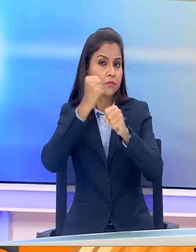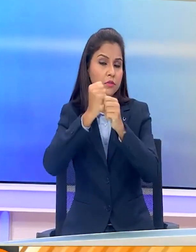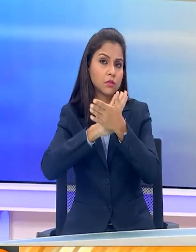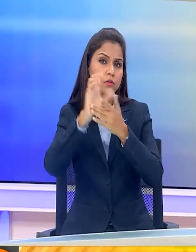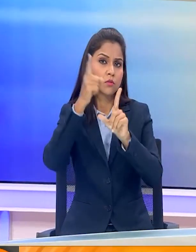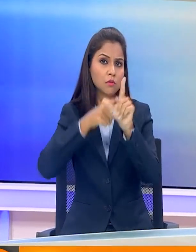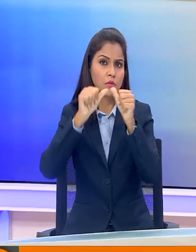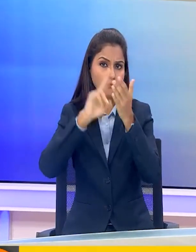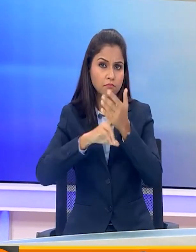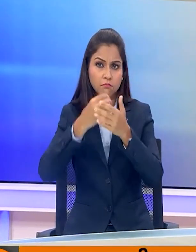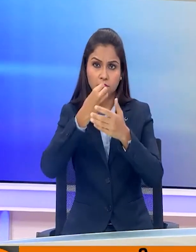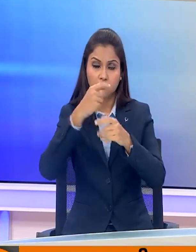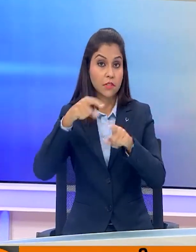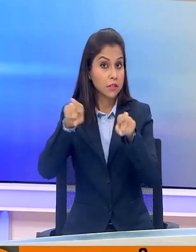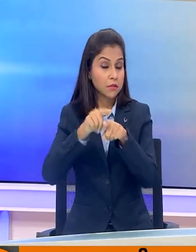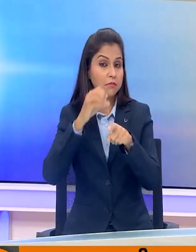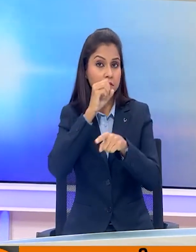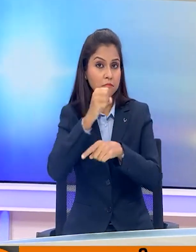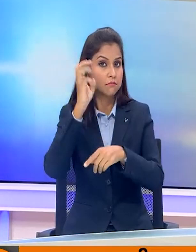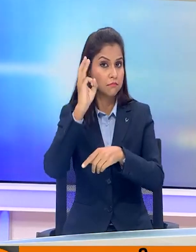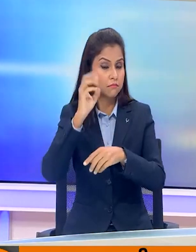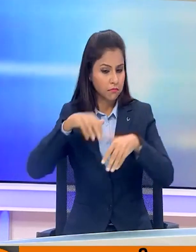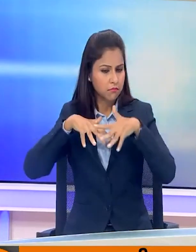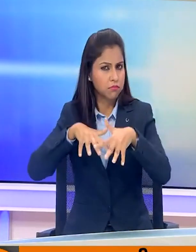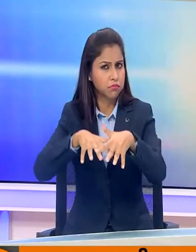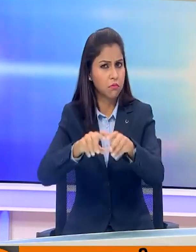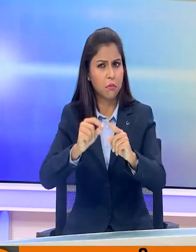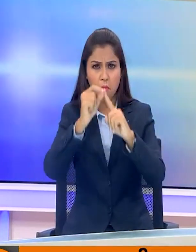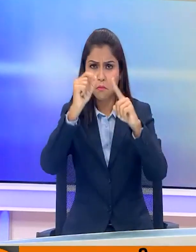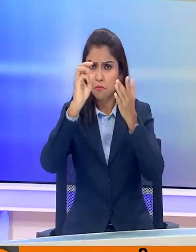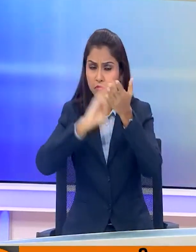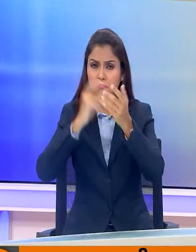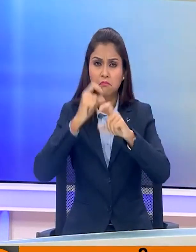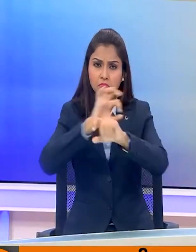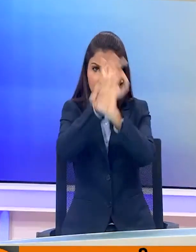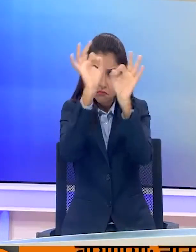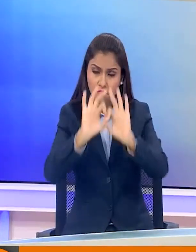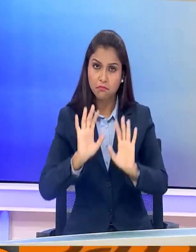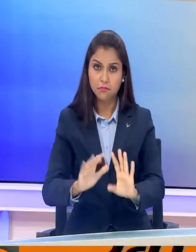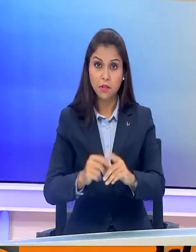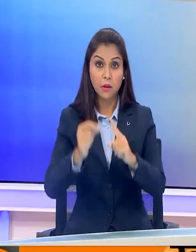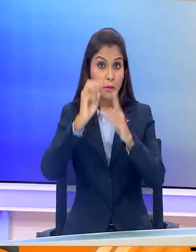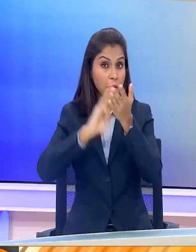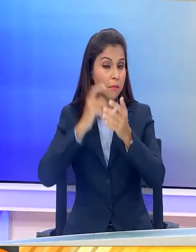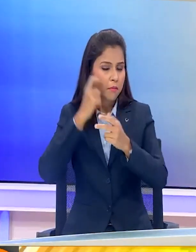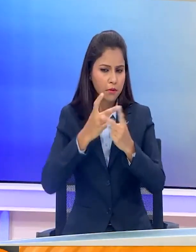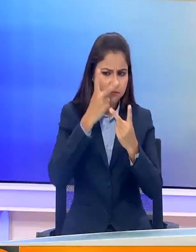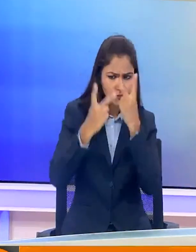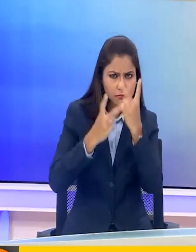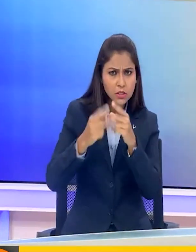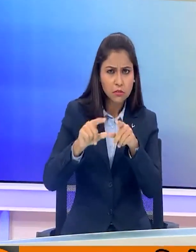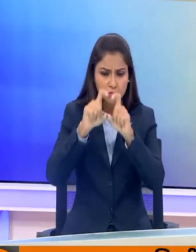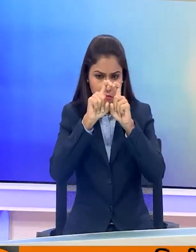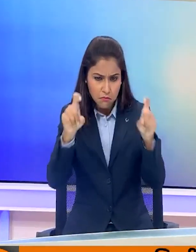संबोधित करेंगे पीम की रैली की सारी तैयारिया लगभग पूरी हो चुकी हैं पीम के दौरे के मद्दे नजर